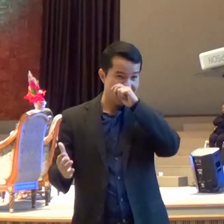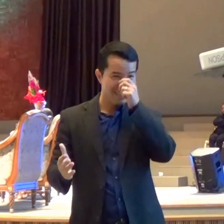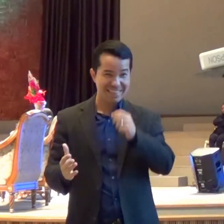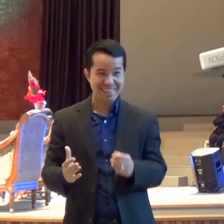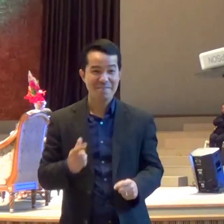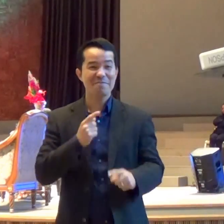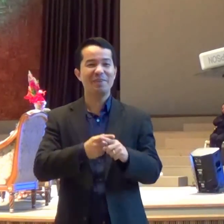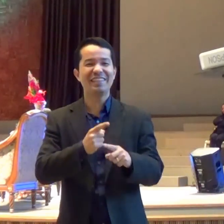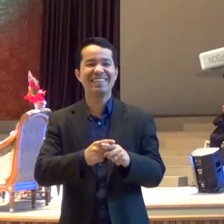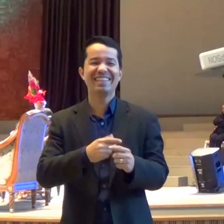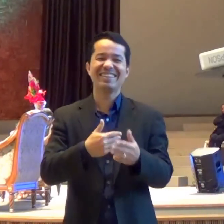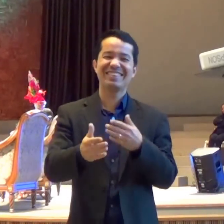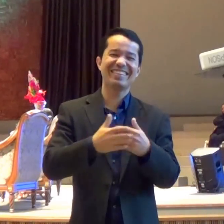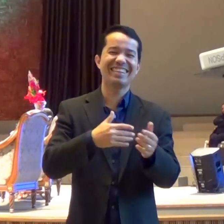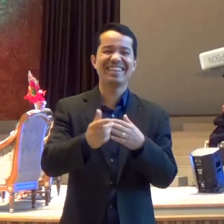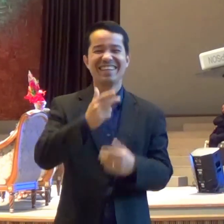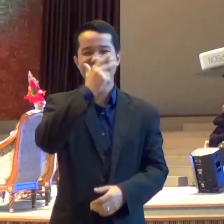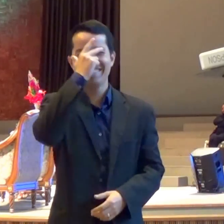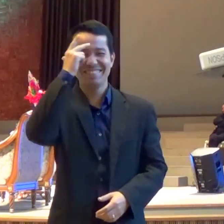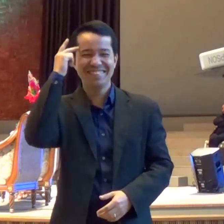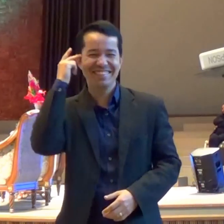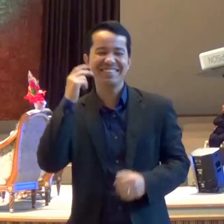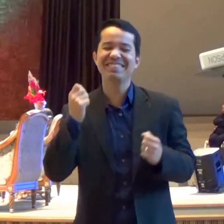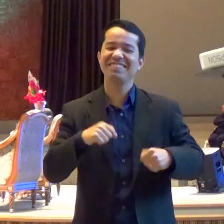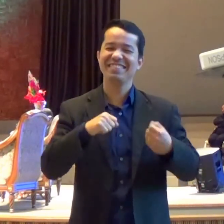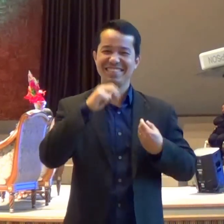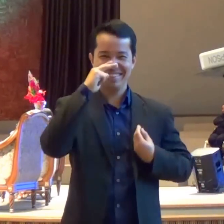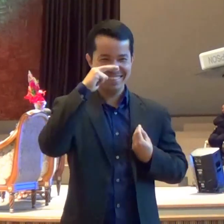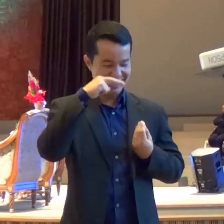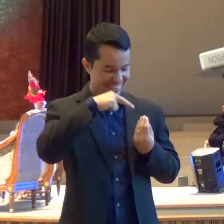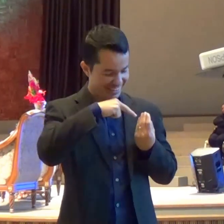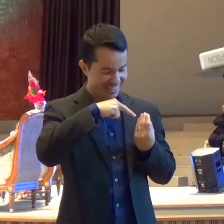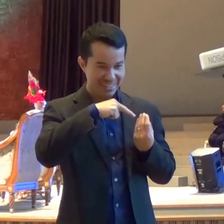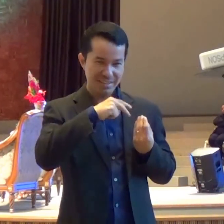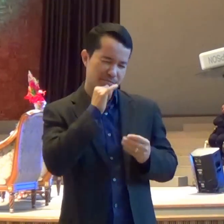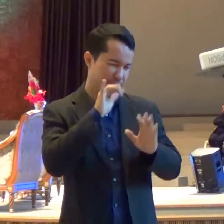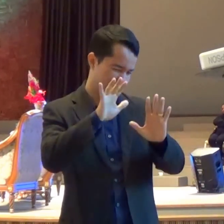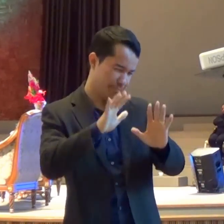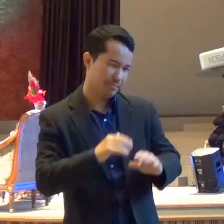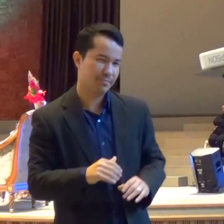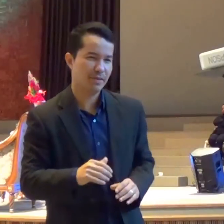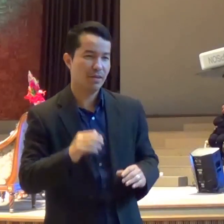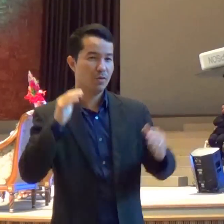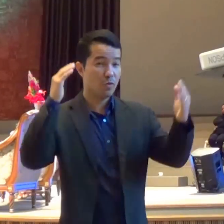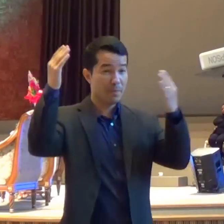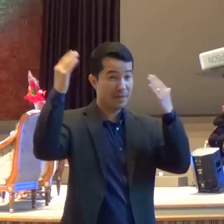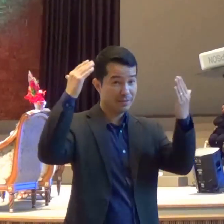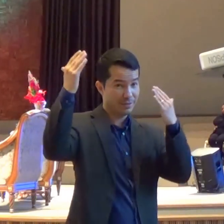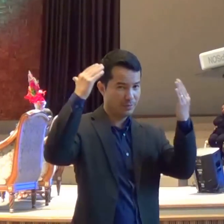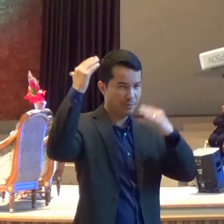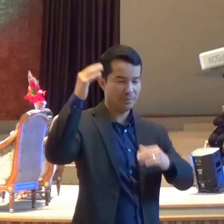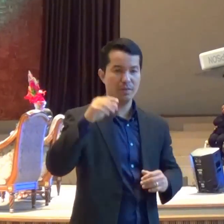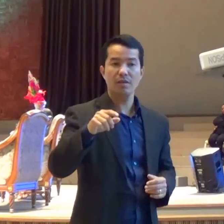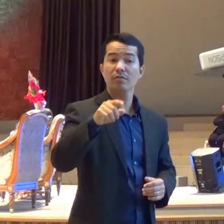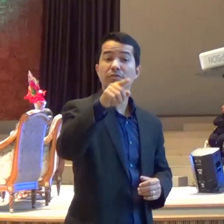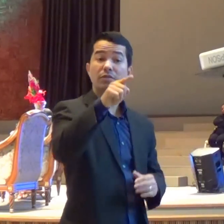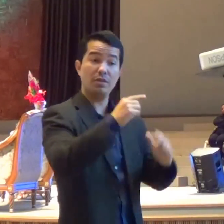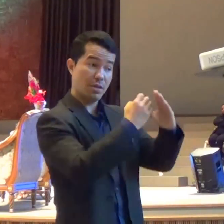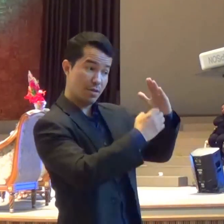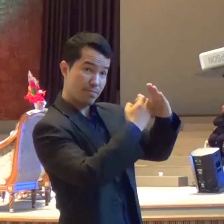autoavaliação Se você tem Uma empresa Tá Se você não Se autoavaliar Como é que está ainda A tua empresa Como é que